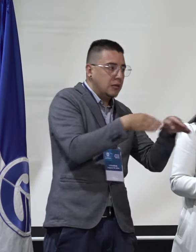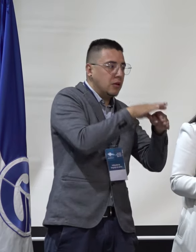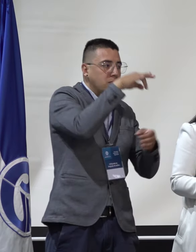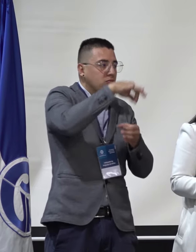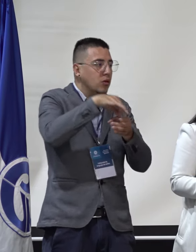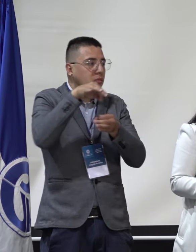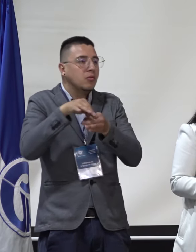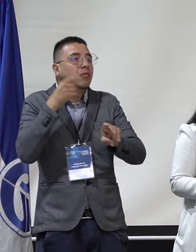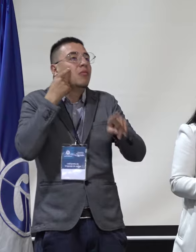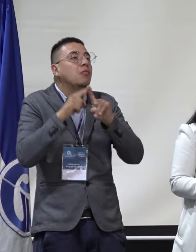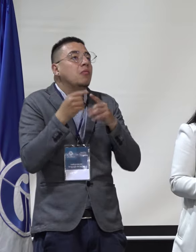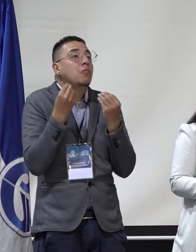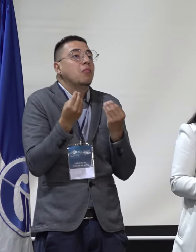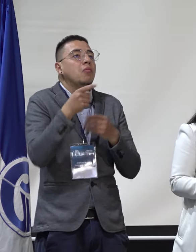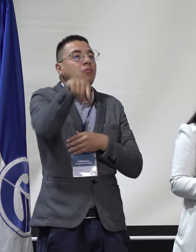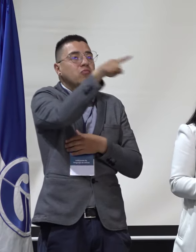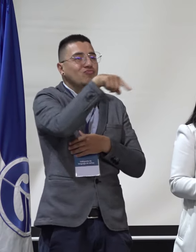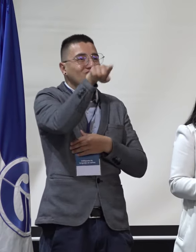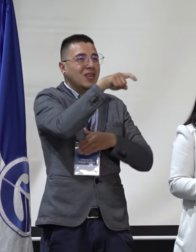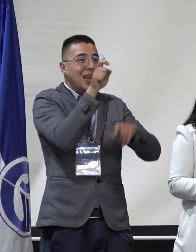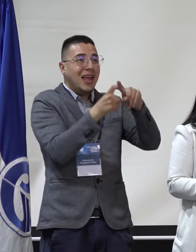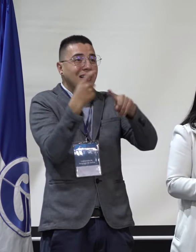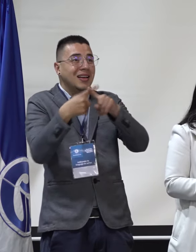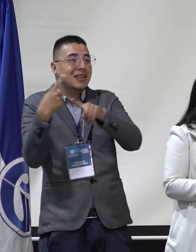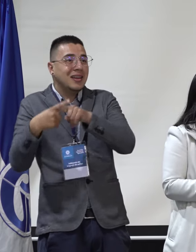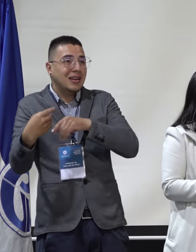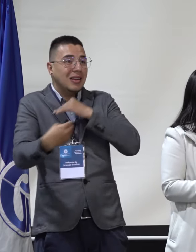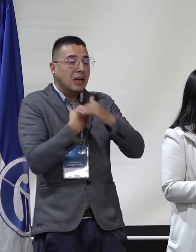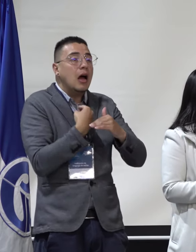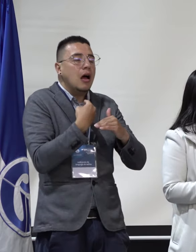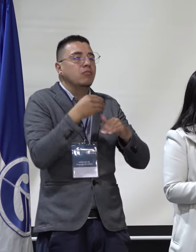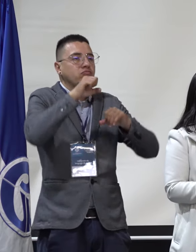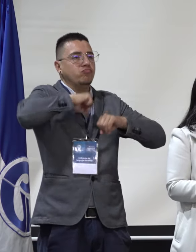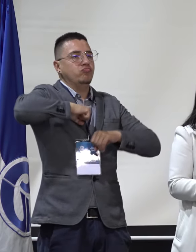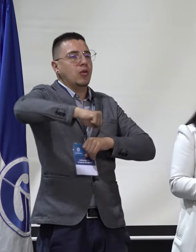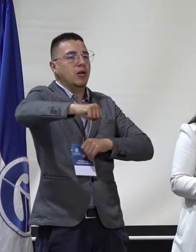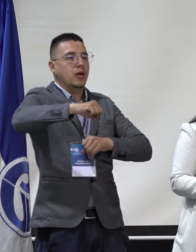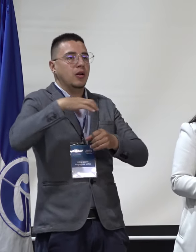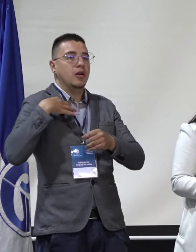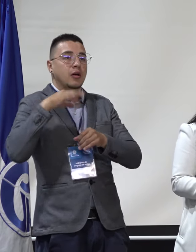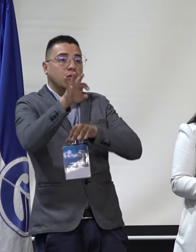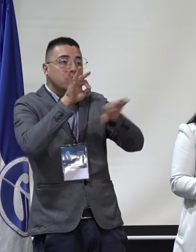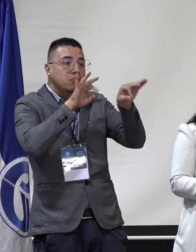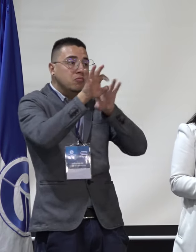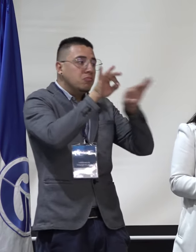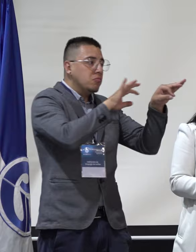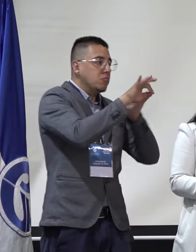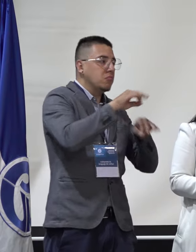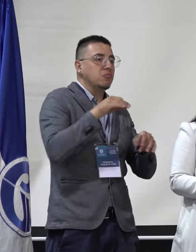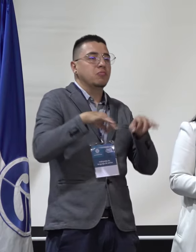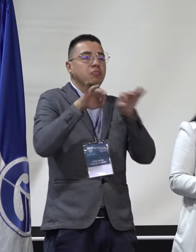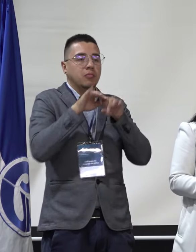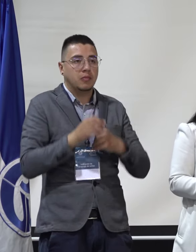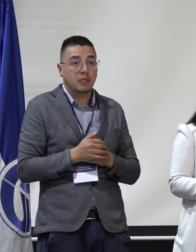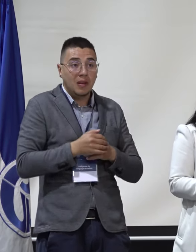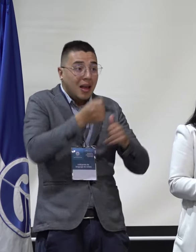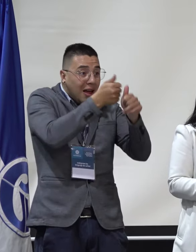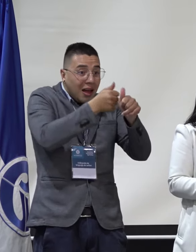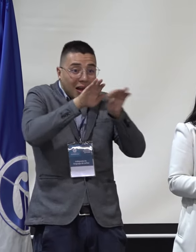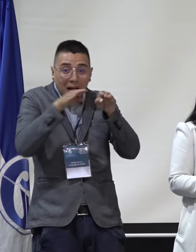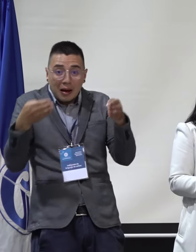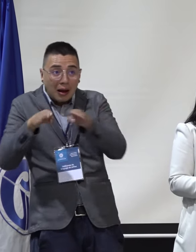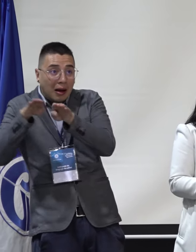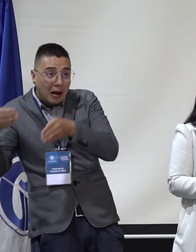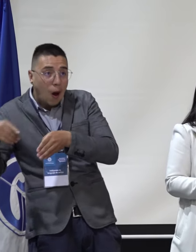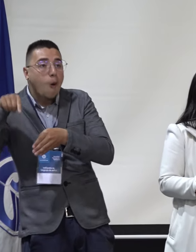para que puedan los egresados ejercer su derecho de elegir y ser elegidos. Cada mesa contará con un